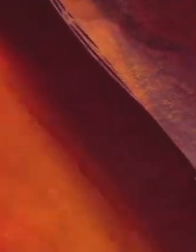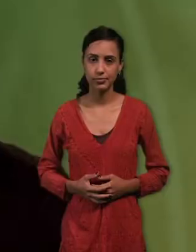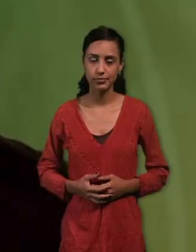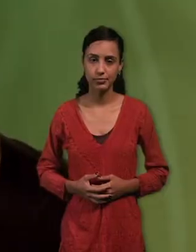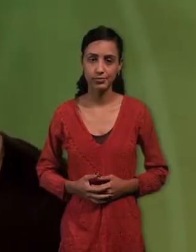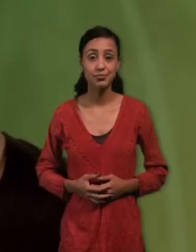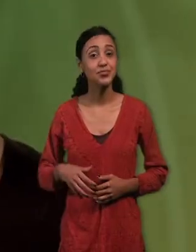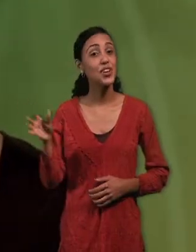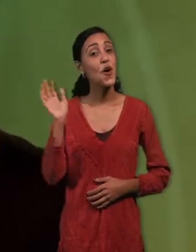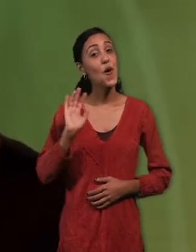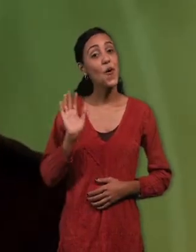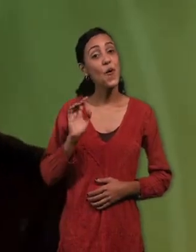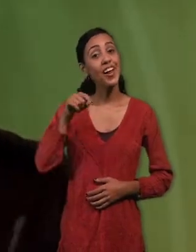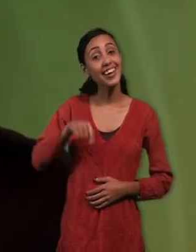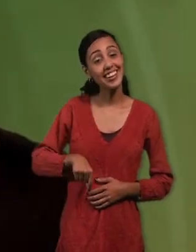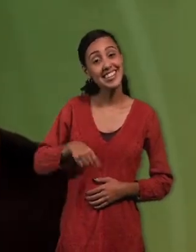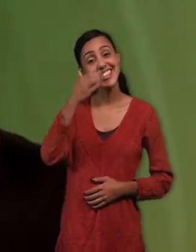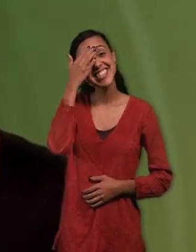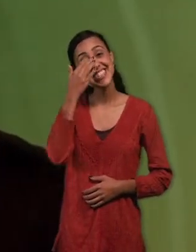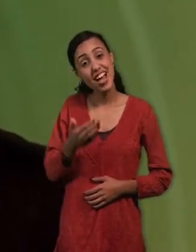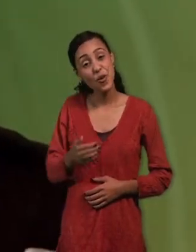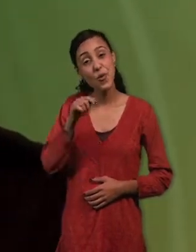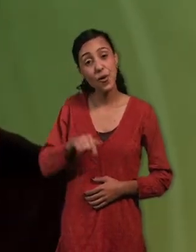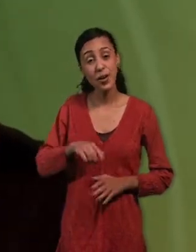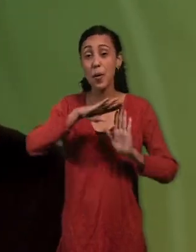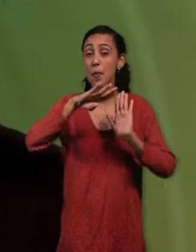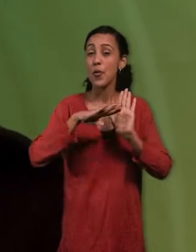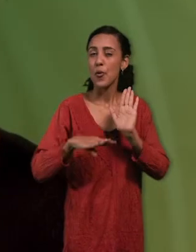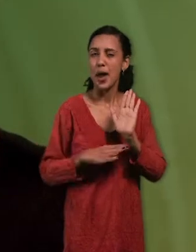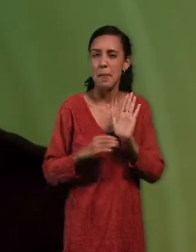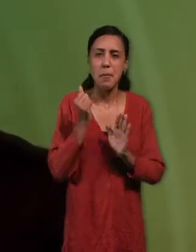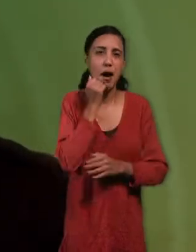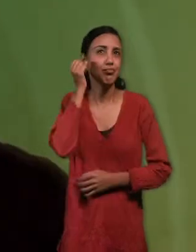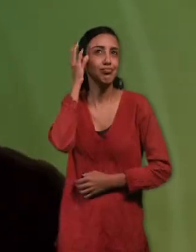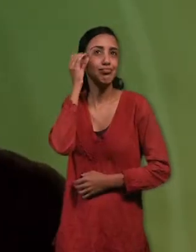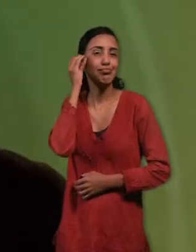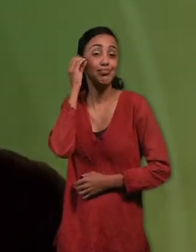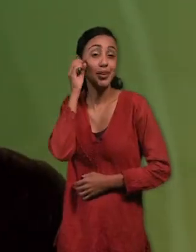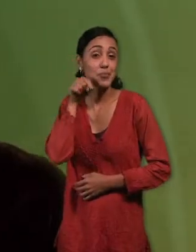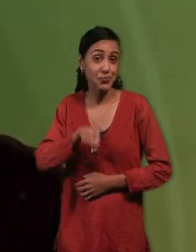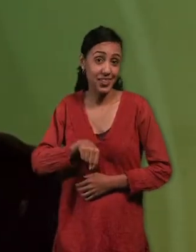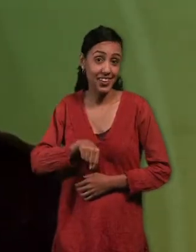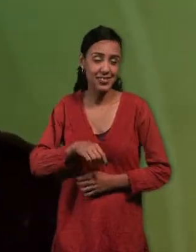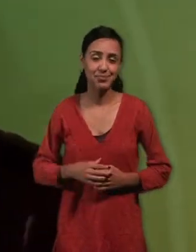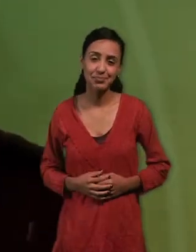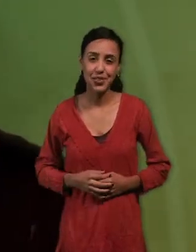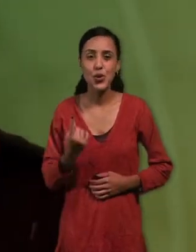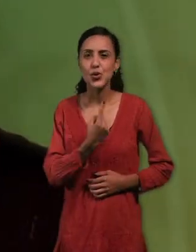Hola, te saludo desde Animateca, el programa más creativo de la galaxia K. Y hoy vamos a estar hablando